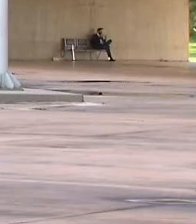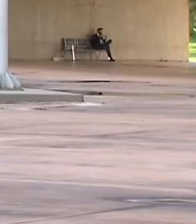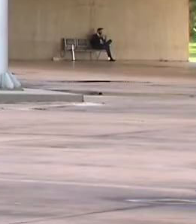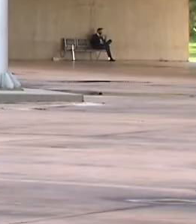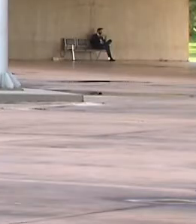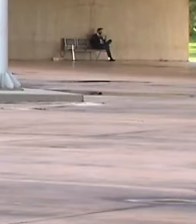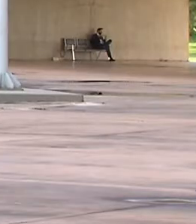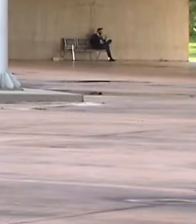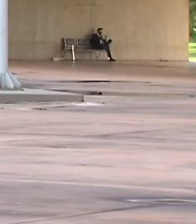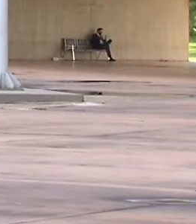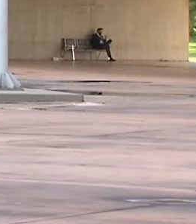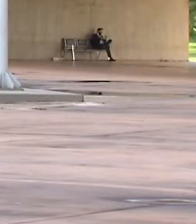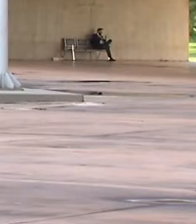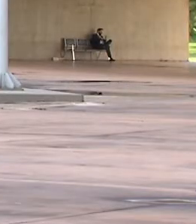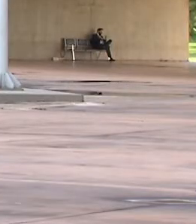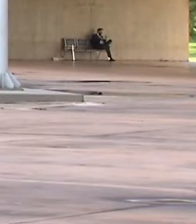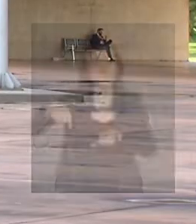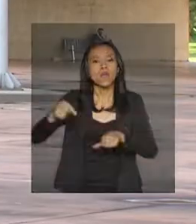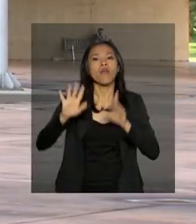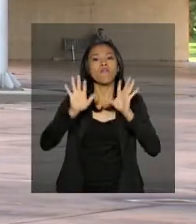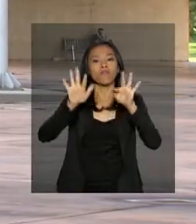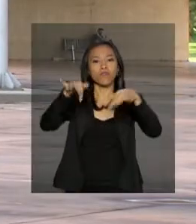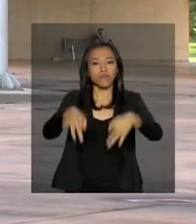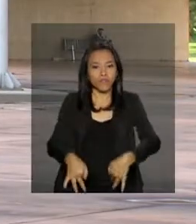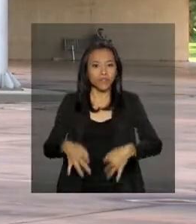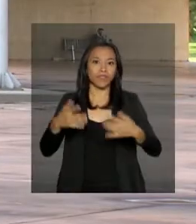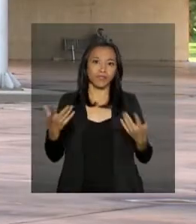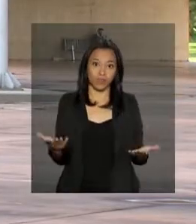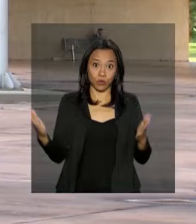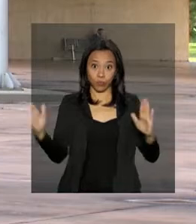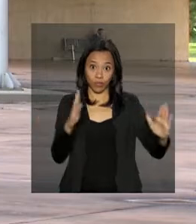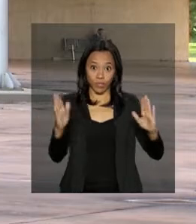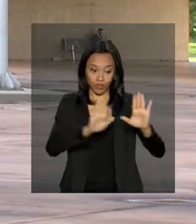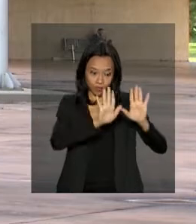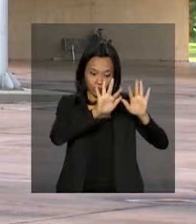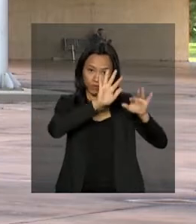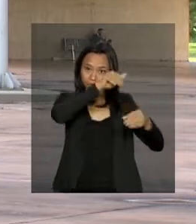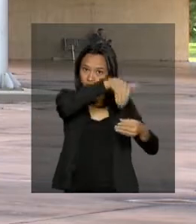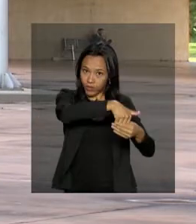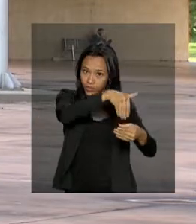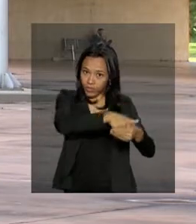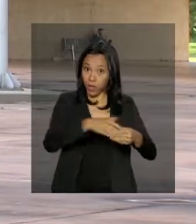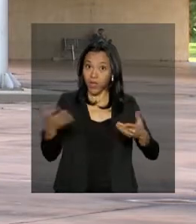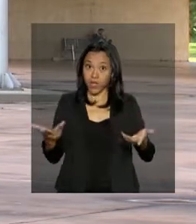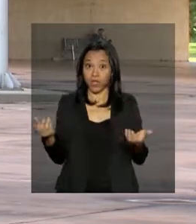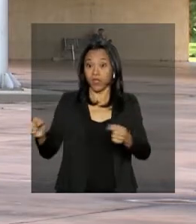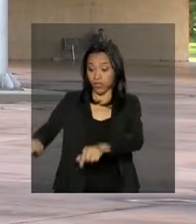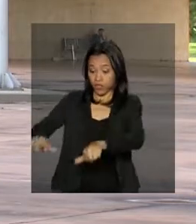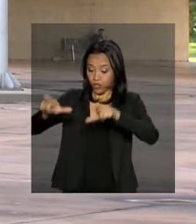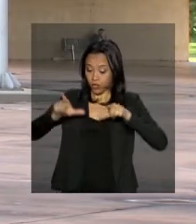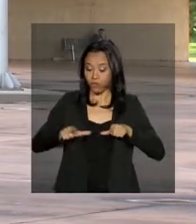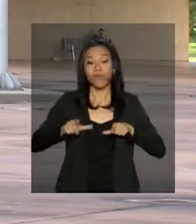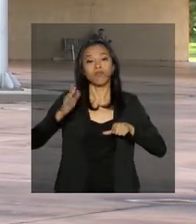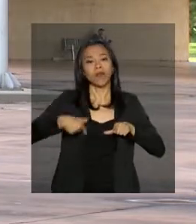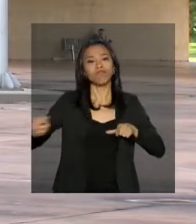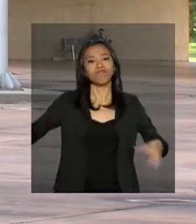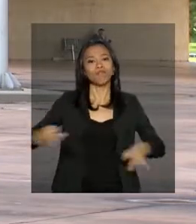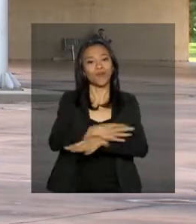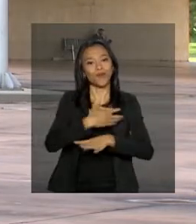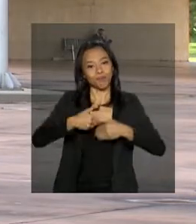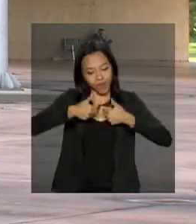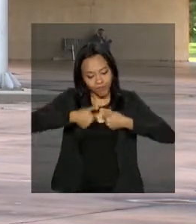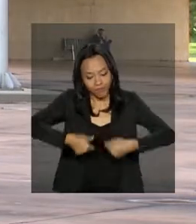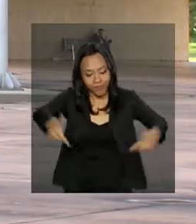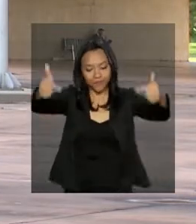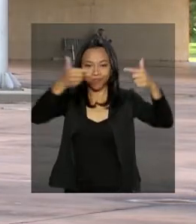A diplomação é o ato formal que encerra o processo eleitoral. Com o diploma em mãos, o candidato eleito está apto para exercer